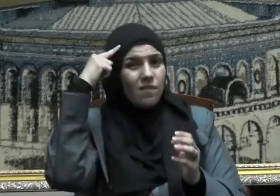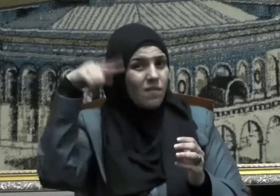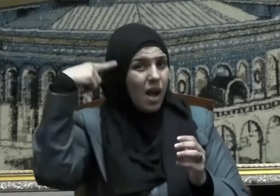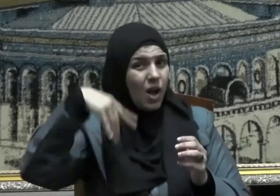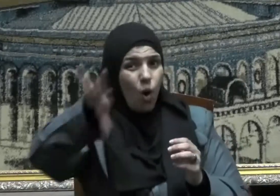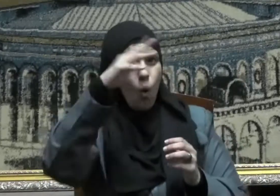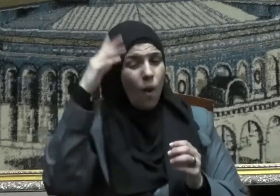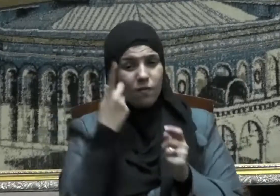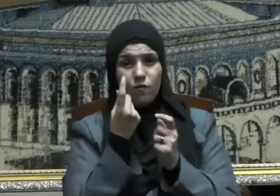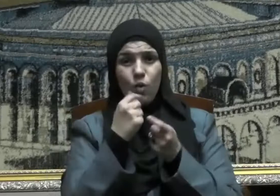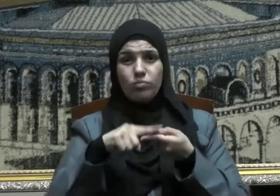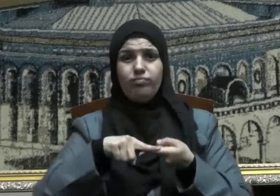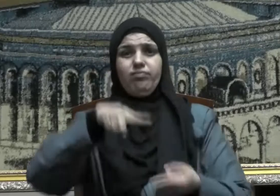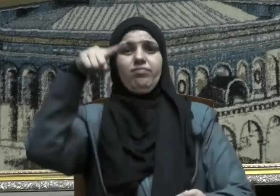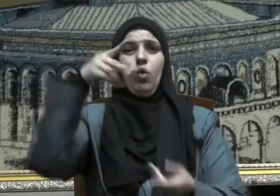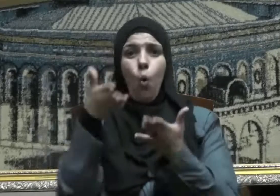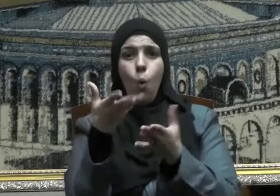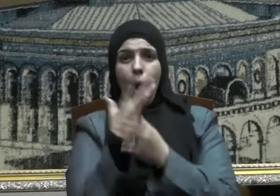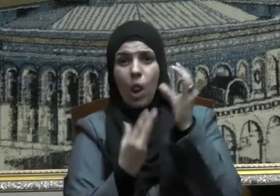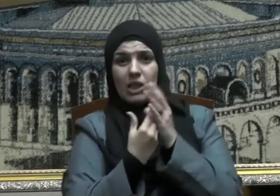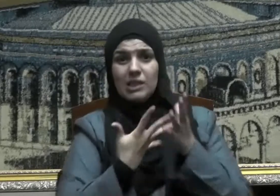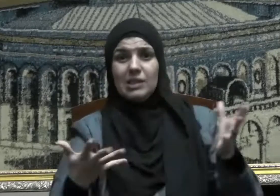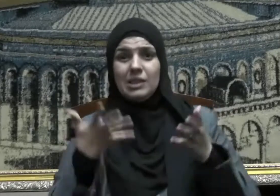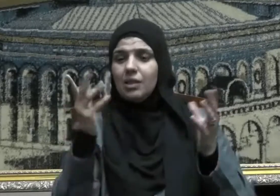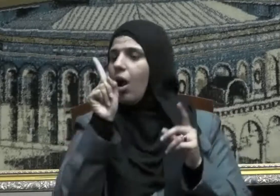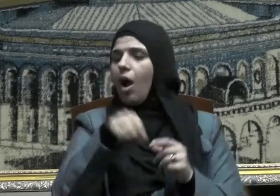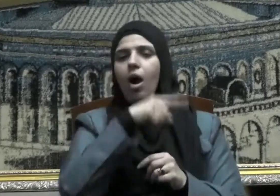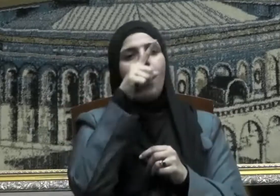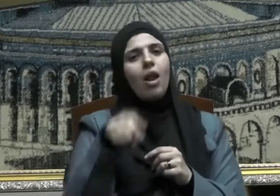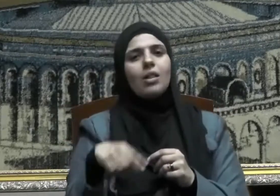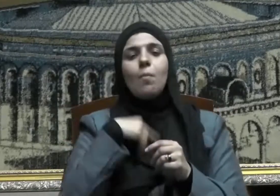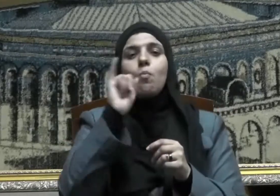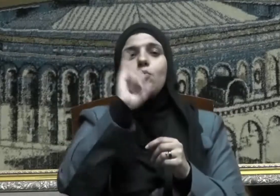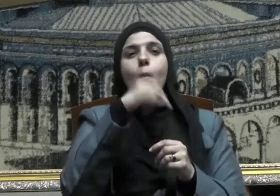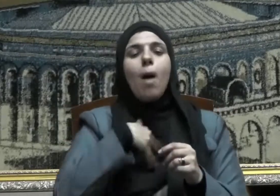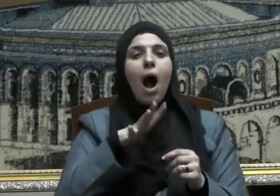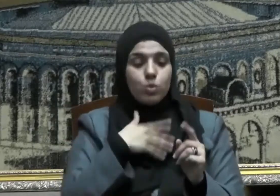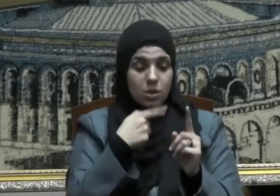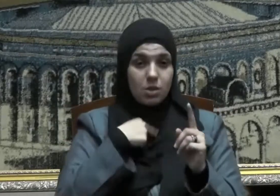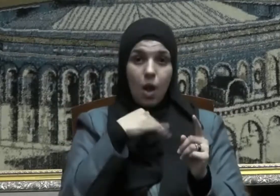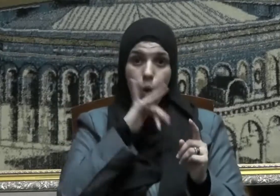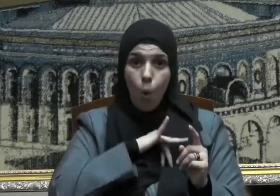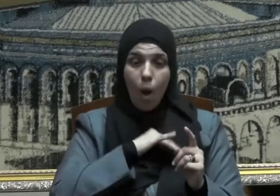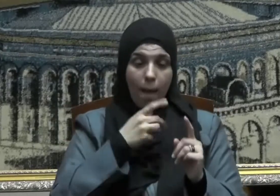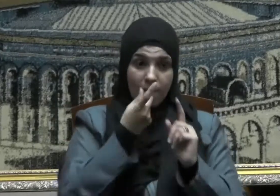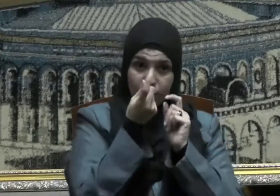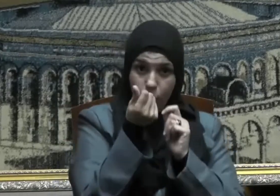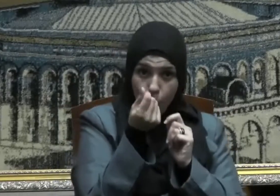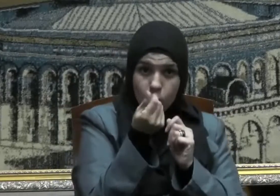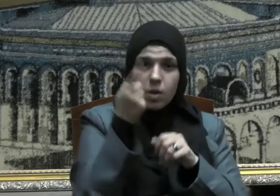تقتصر على القدرة المادية فقط إنما هي القدرة المادية